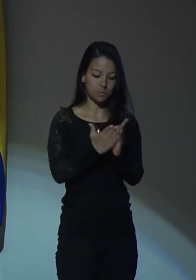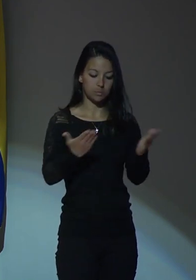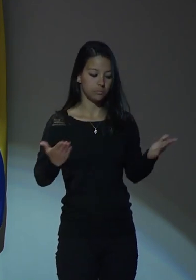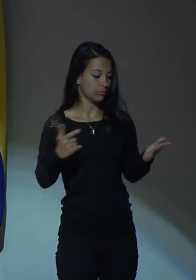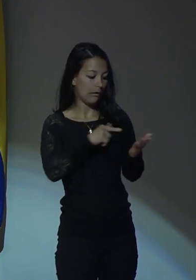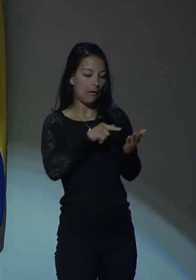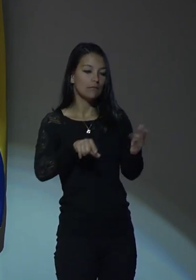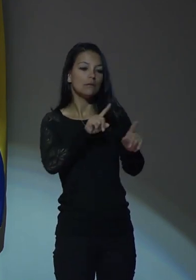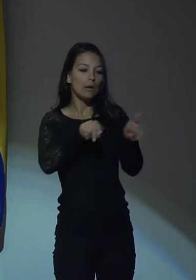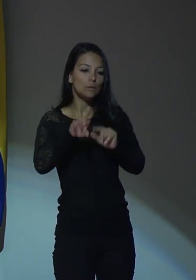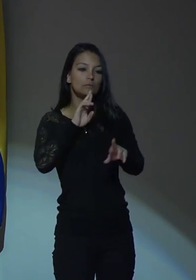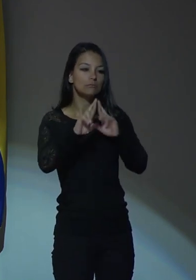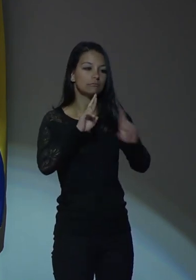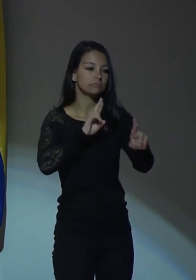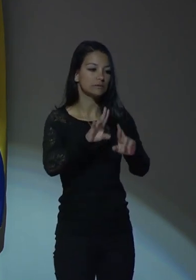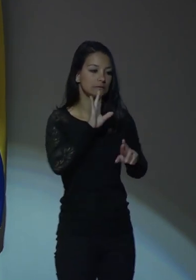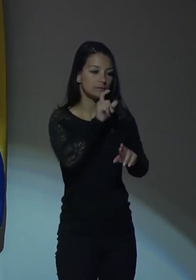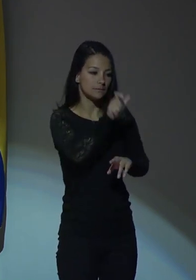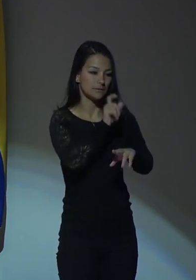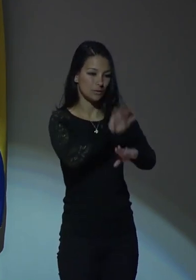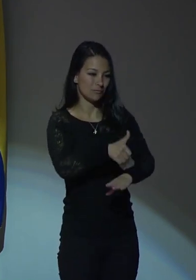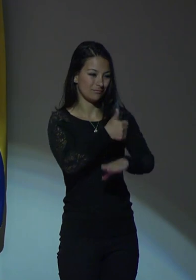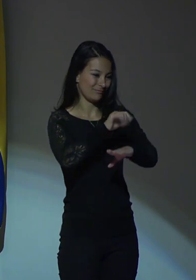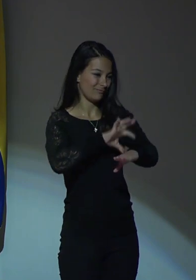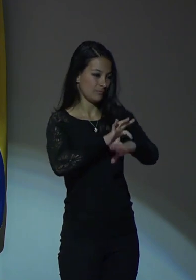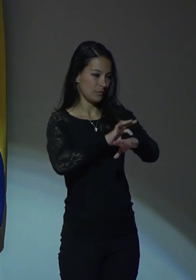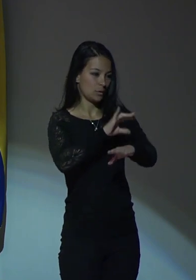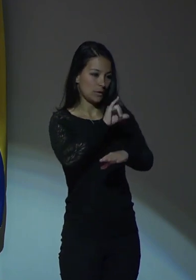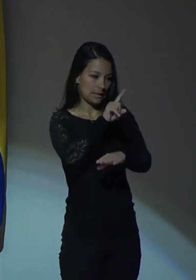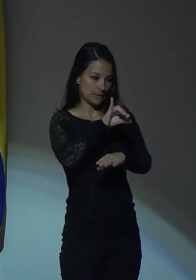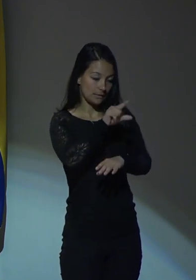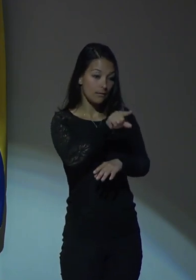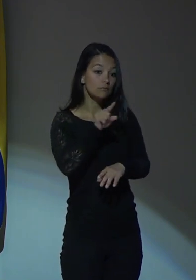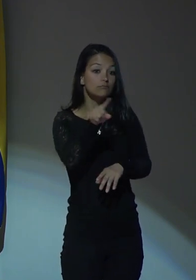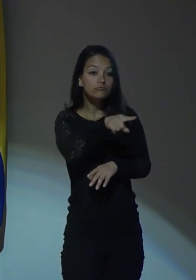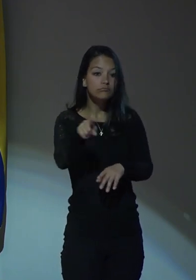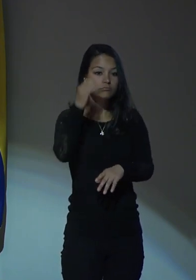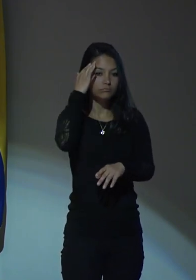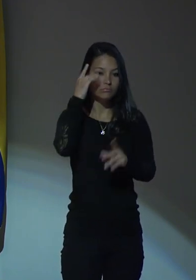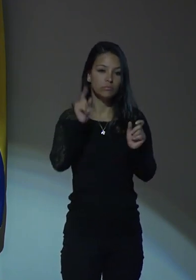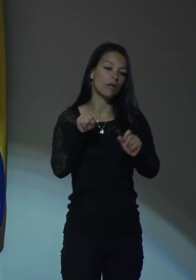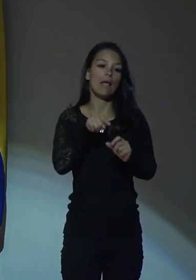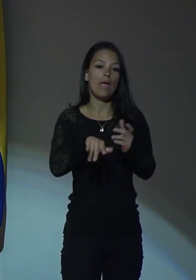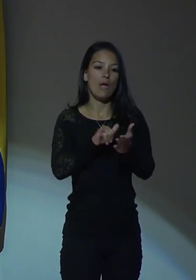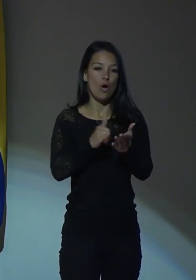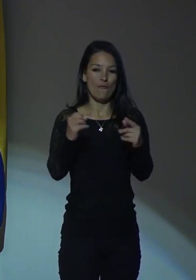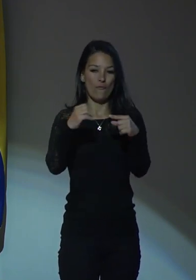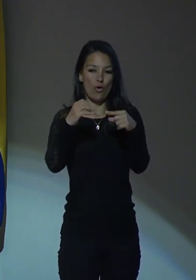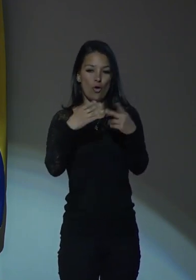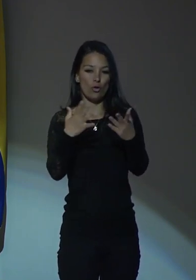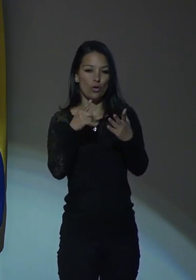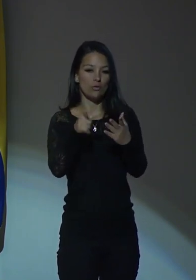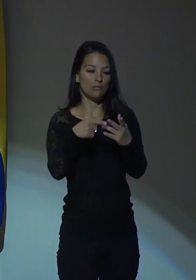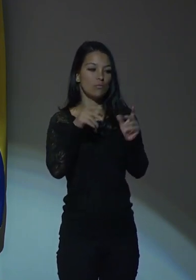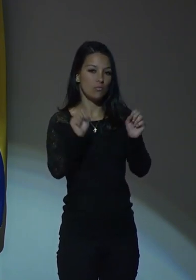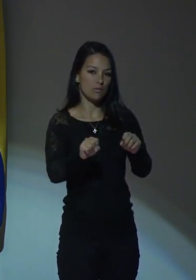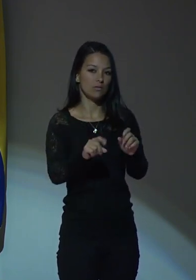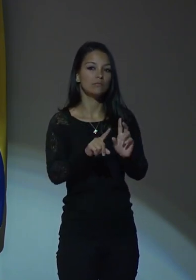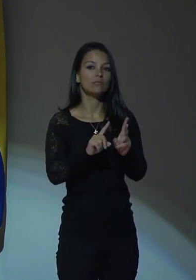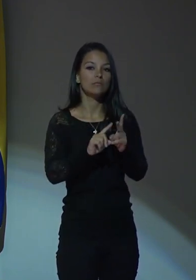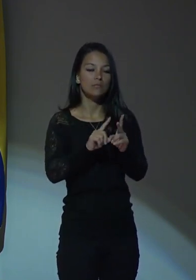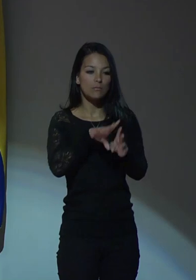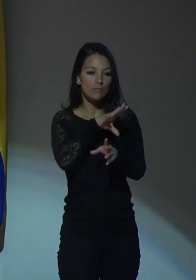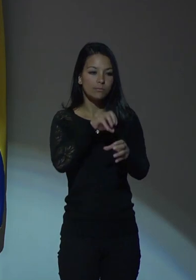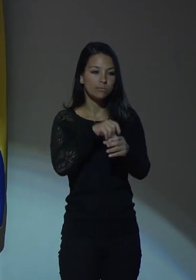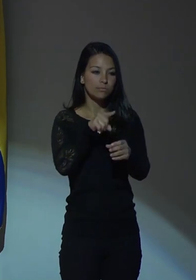ellas sean respondidas por la doctora Ilse. No olviden que ustedes pueden seguir este evento a través de las redes sociales